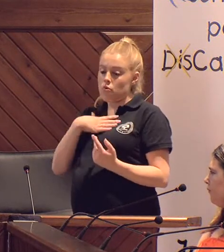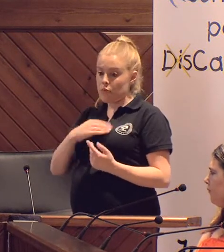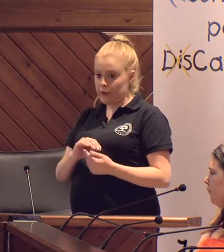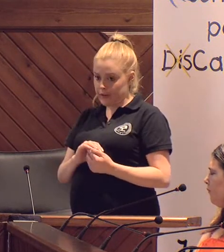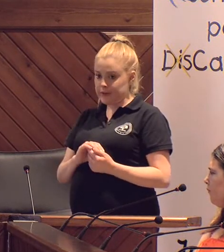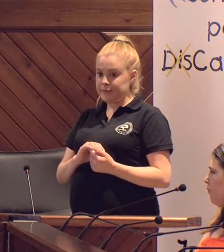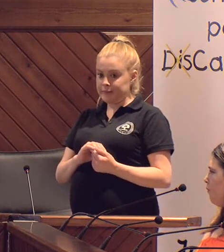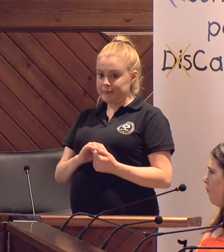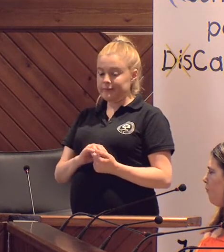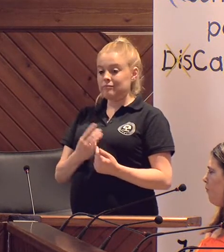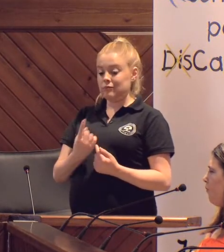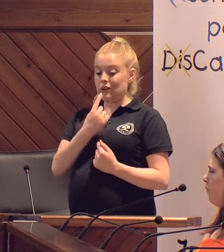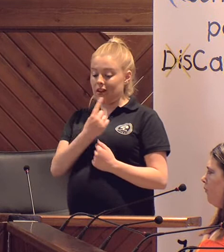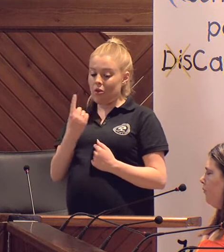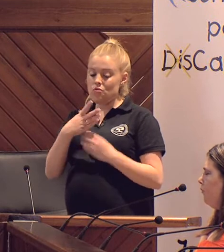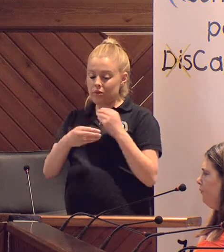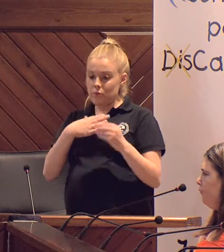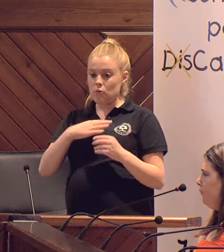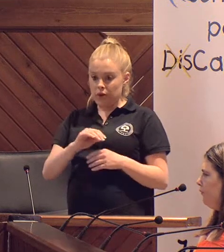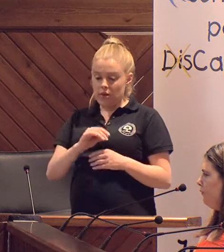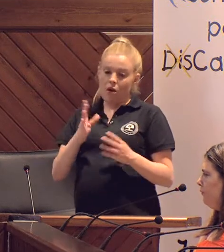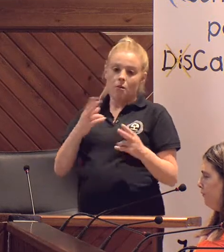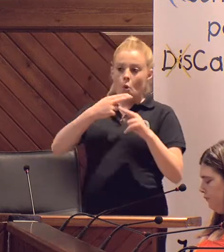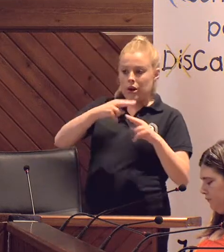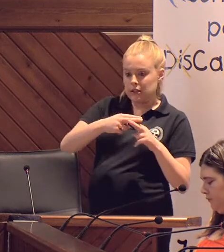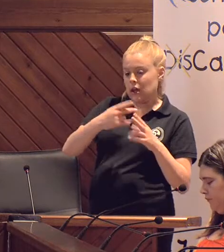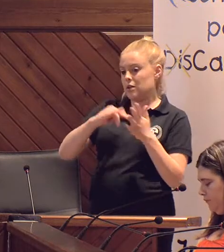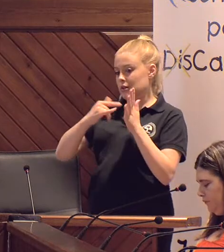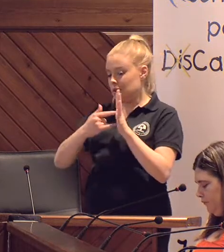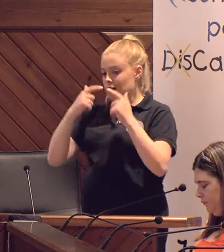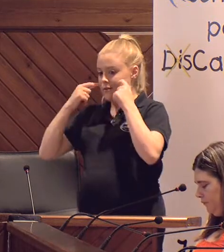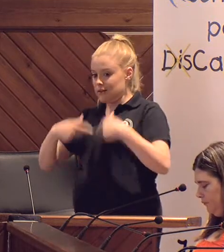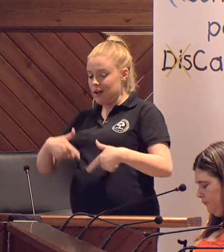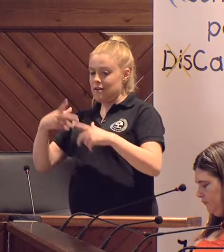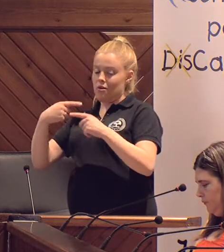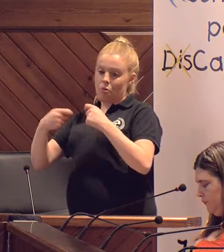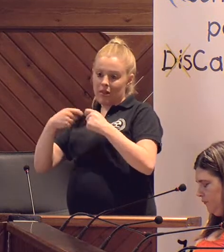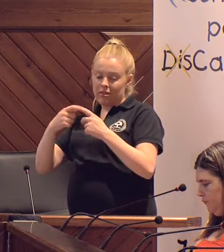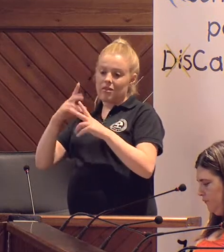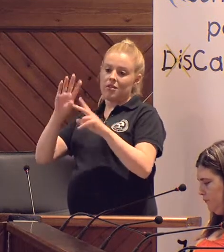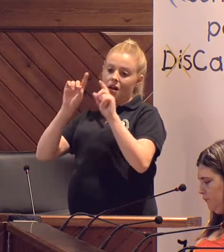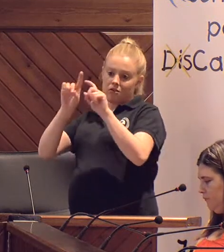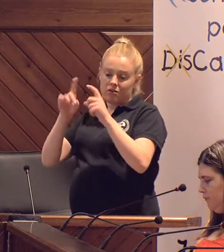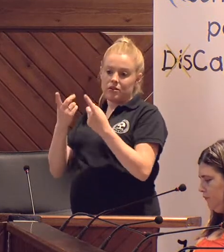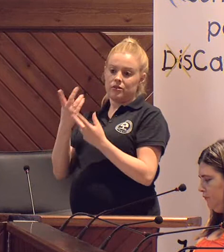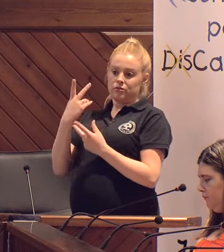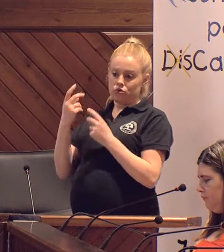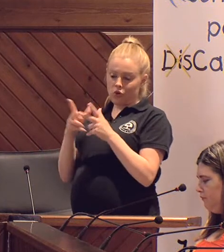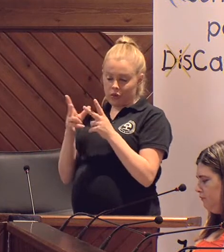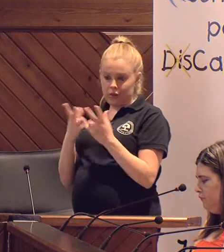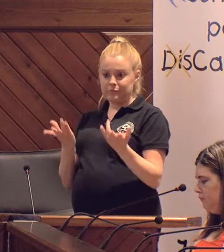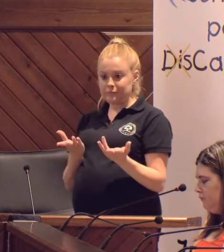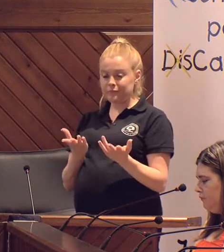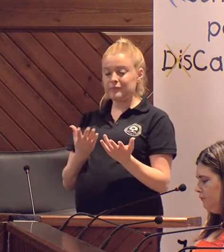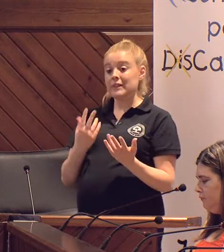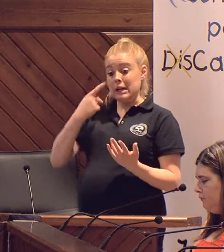Lo que esté a nuestro alcance, desde una posición política, técnica, sanitaria, comercial, laboral, educativa o social, tras la